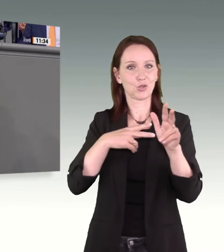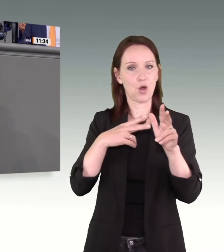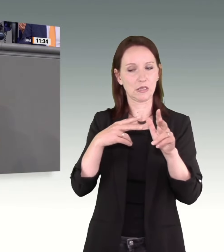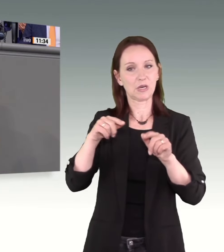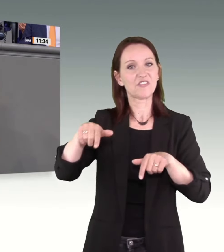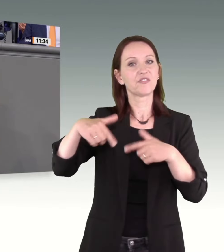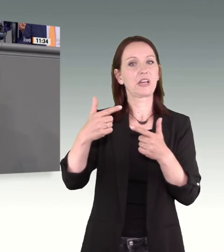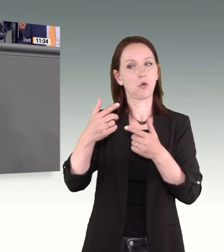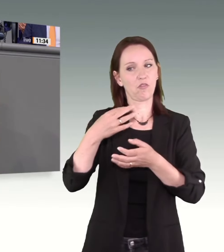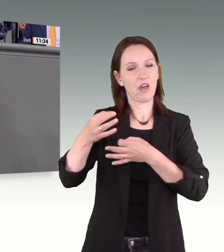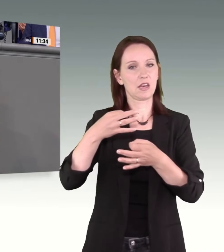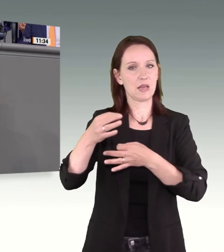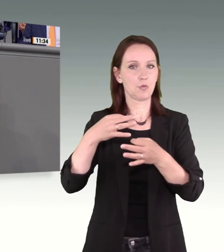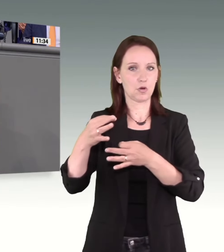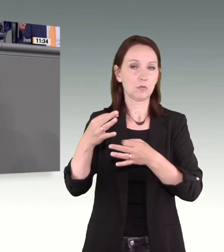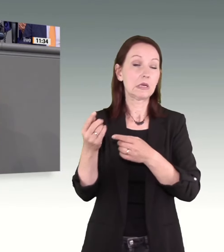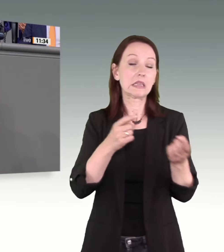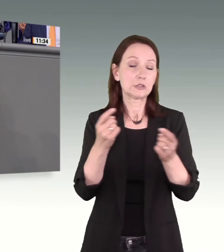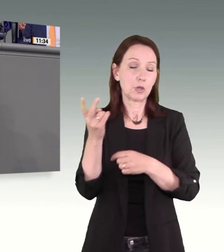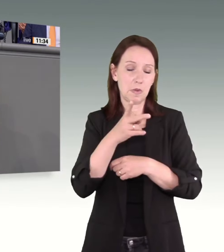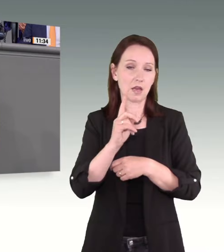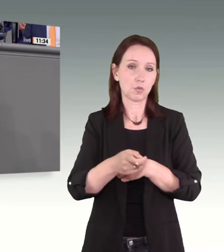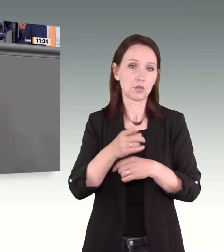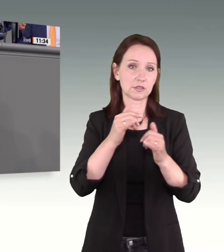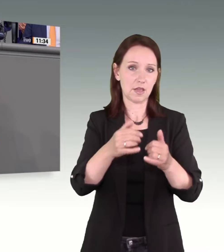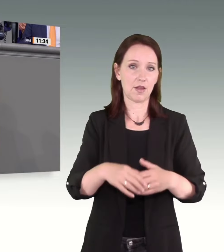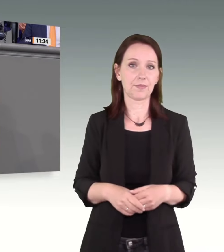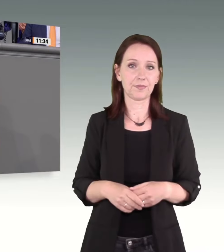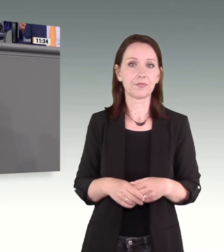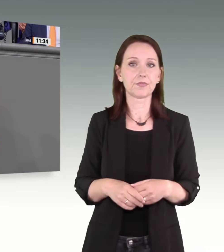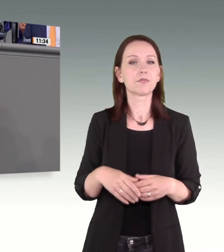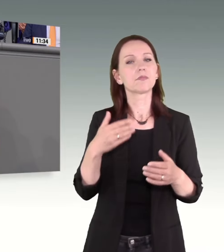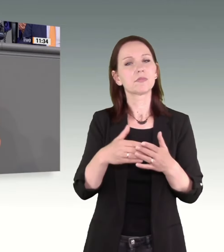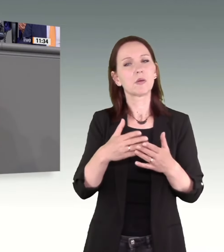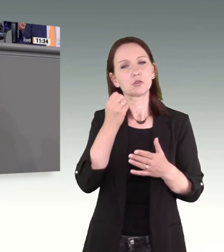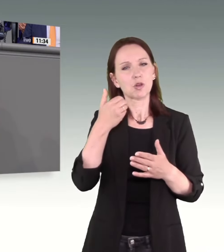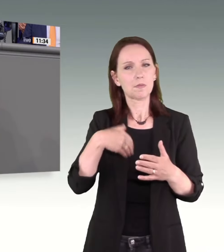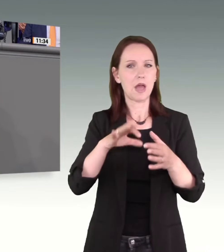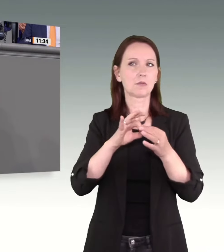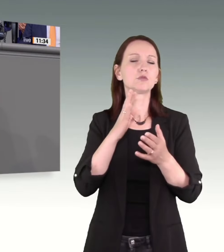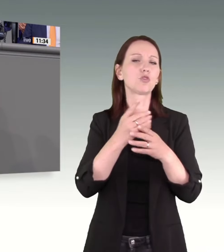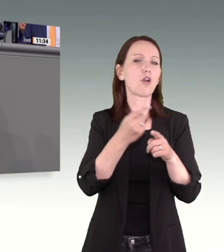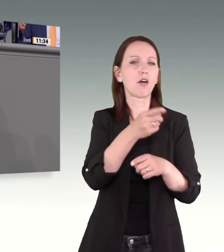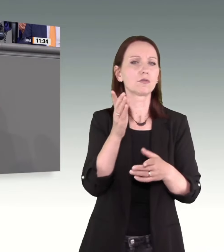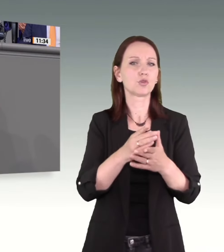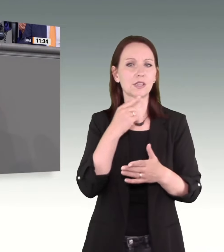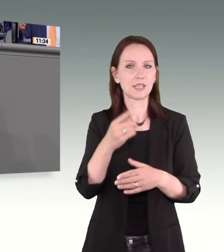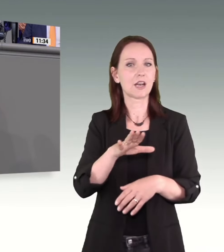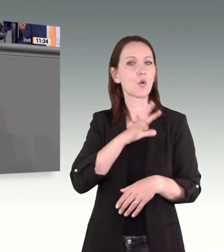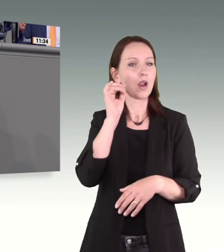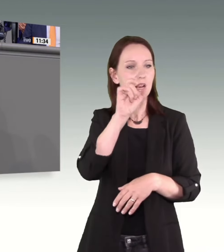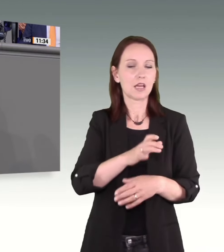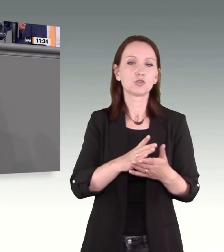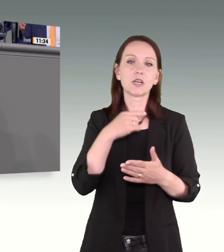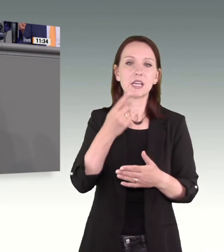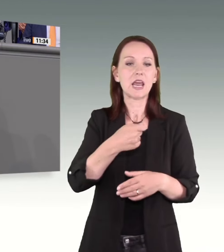das deswegen noch ein bisschen weiter einordnen, weil ich glaube, das ist schon vielfach gesagt worden, die Kollegin Helge Plath hat schon auf die kriminologischen Sachzusammenhänge